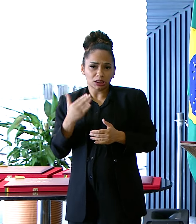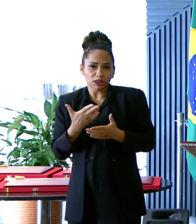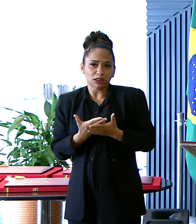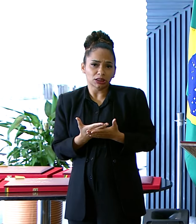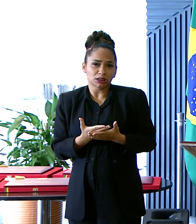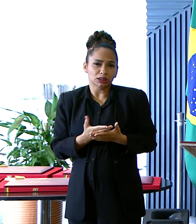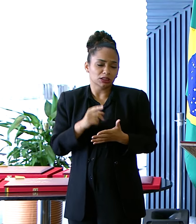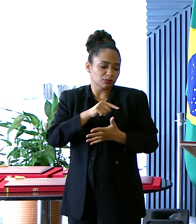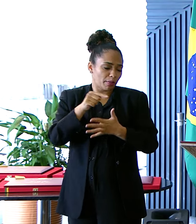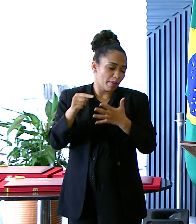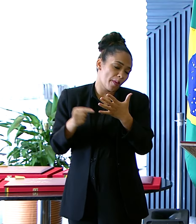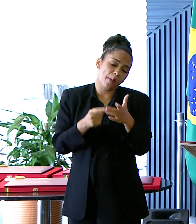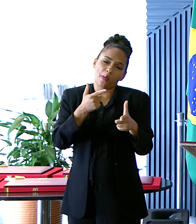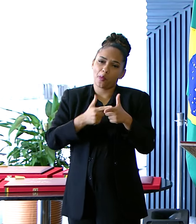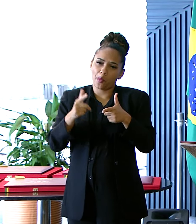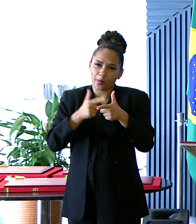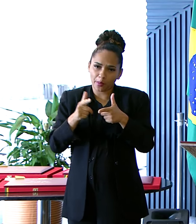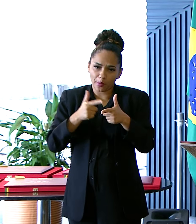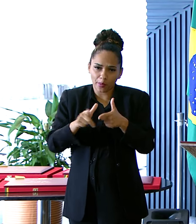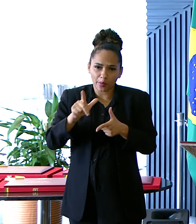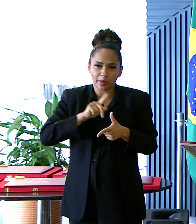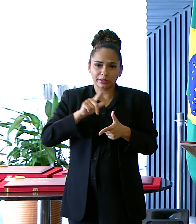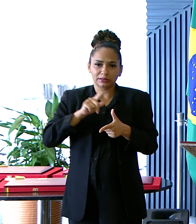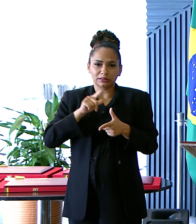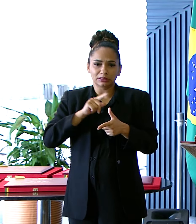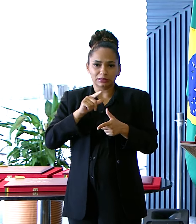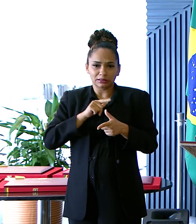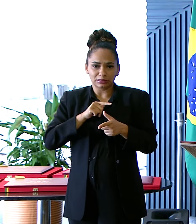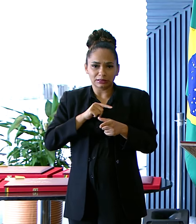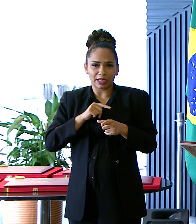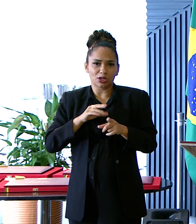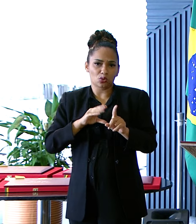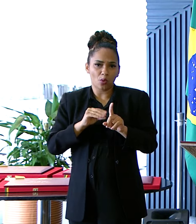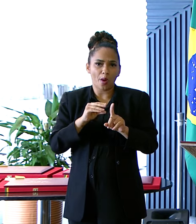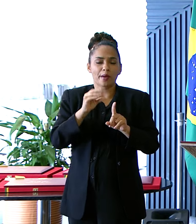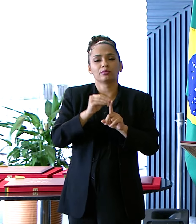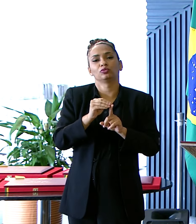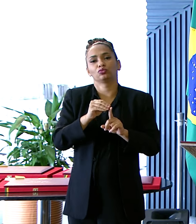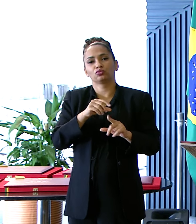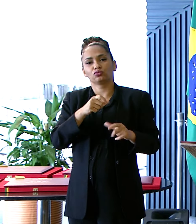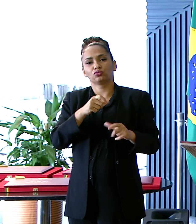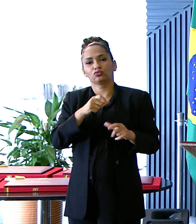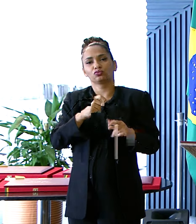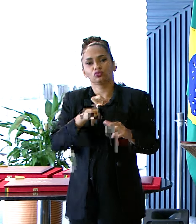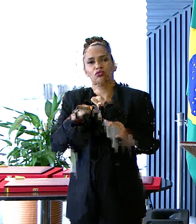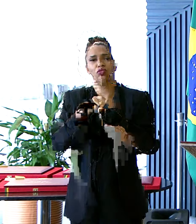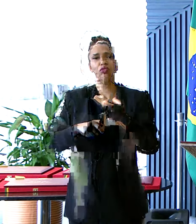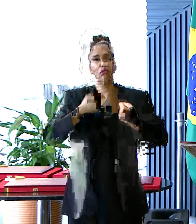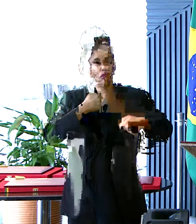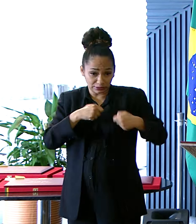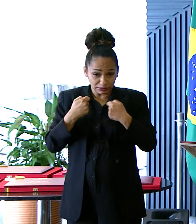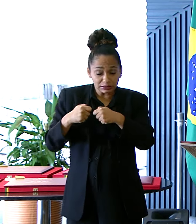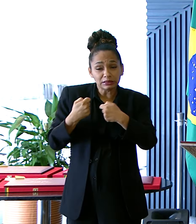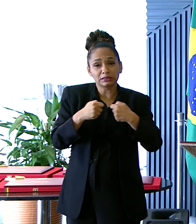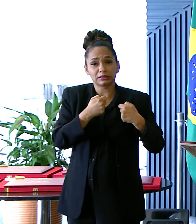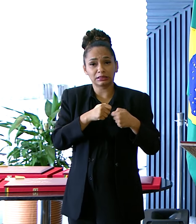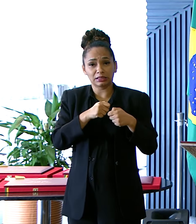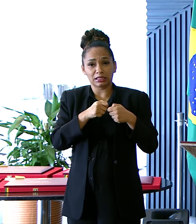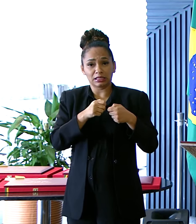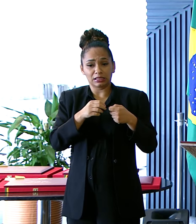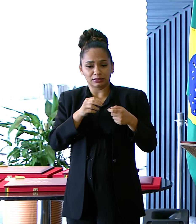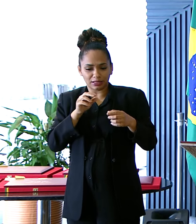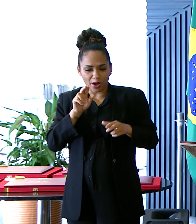circunstâncias Que decorrem Do abuso E da exploração Sexual Que também Sobre o nosso Olhar